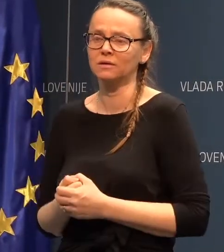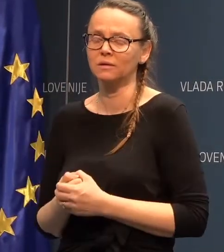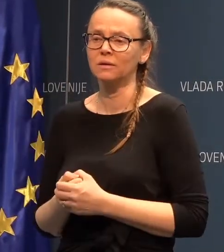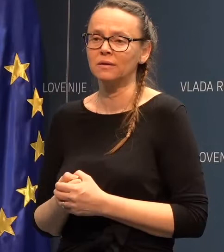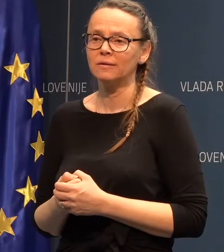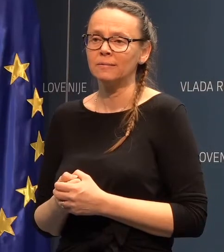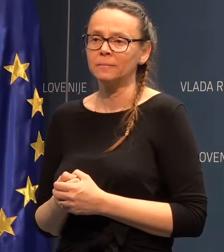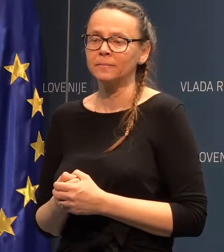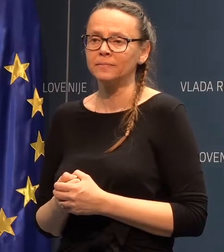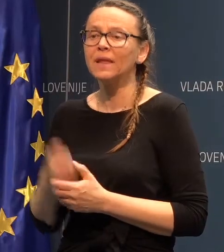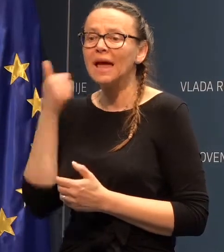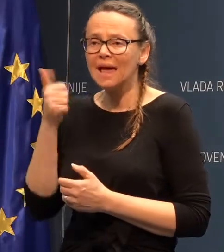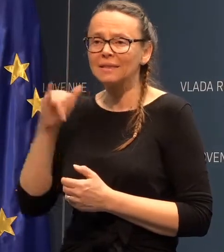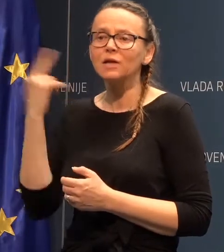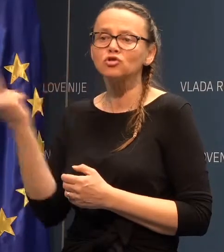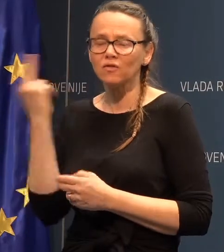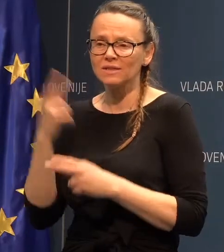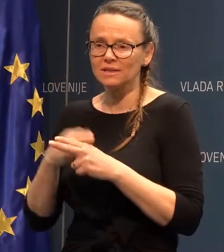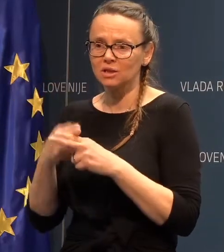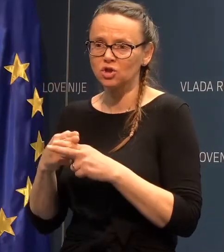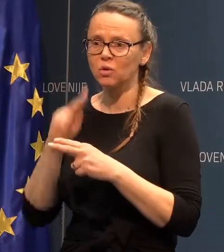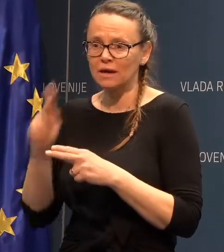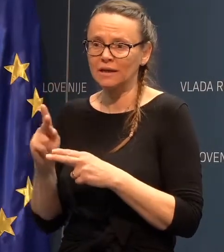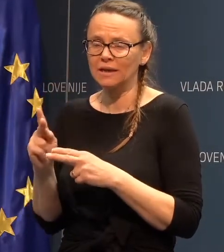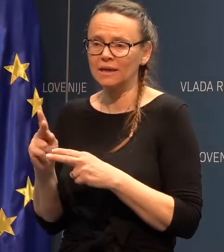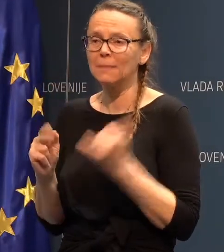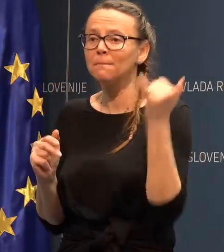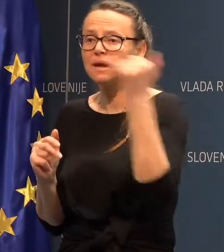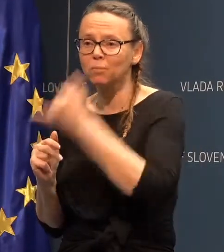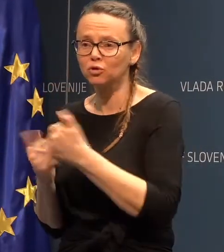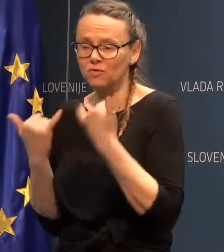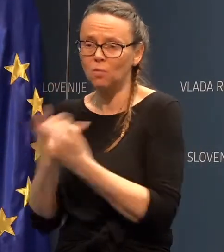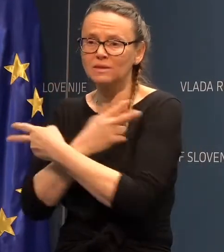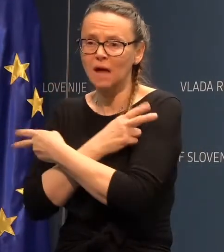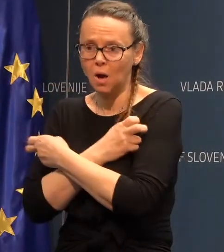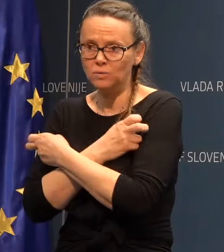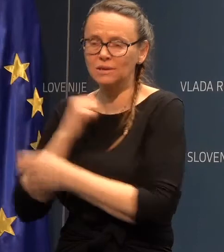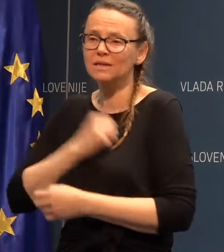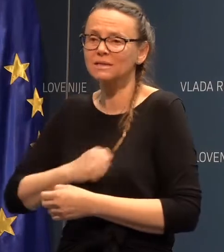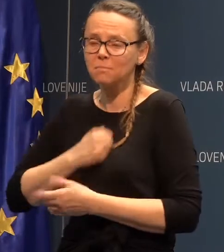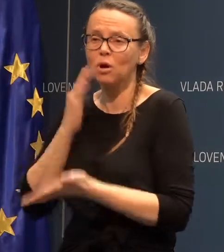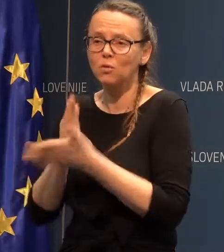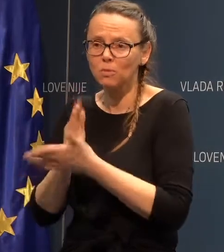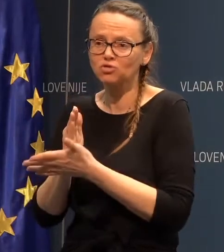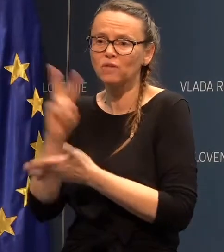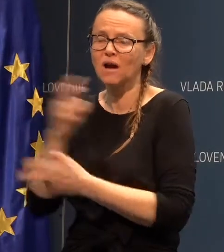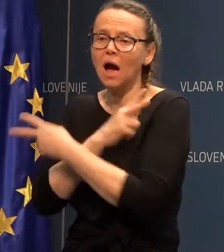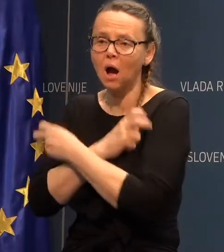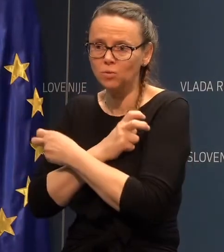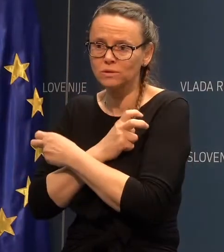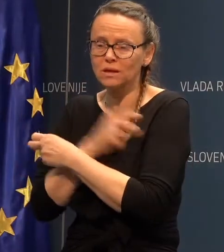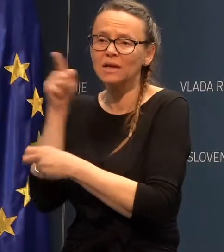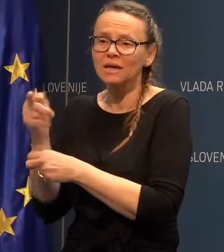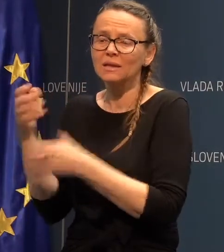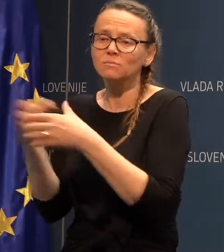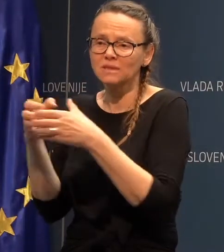Potem, kot eden je slovenski državljan, ki je pravkrat pripotoval iz Avstrije, zboljil je že v Avstriji, ki pač se tam